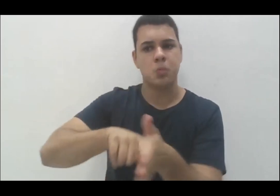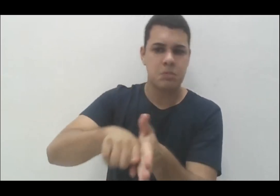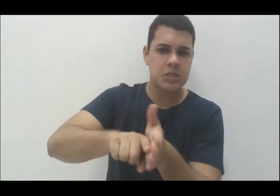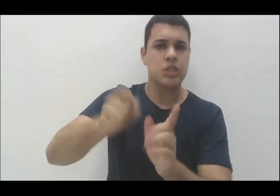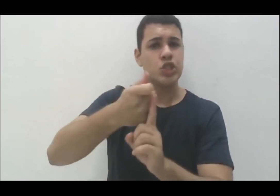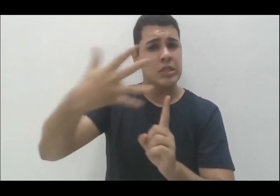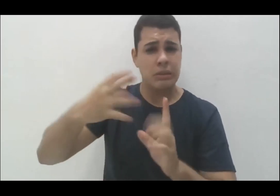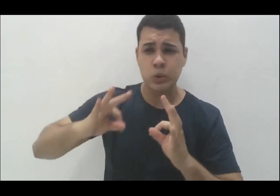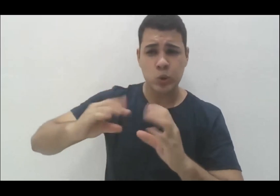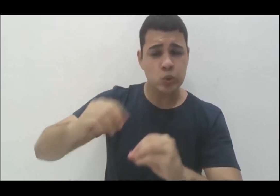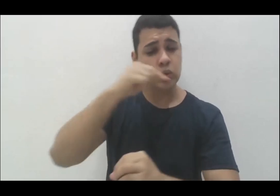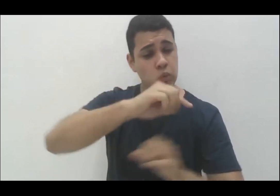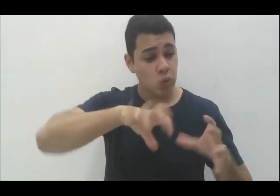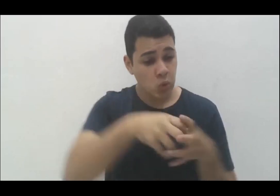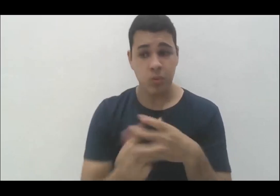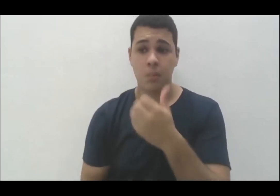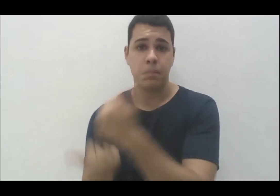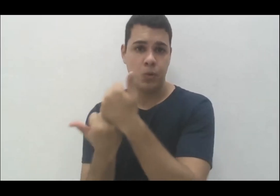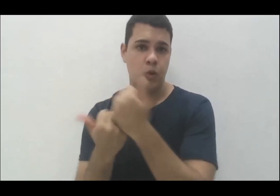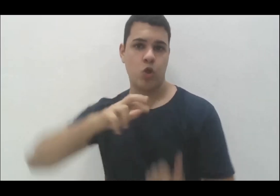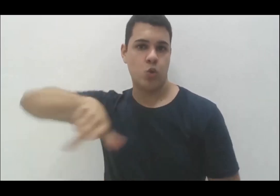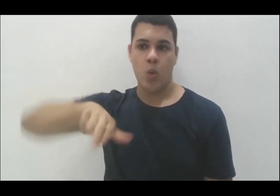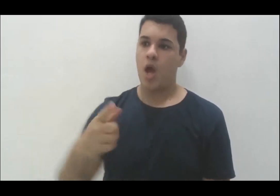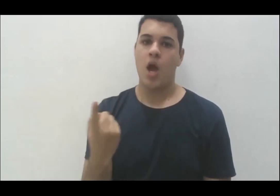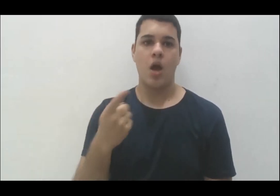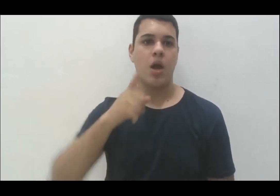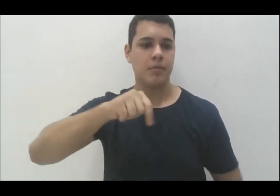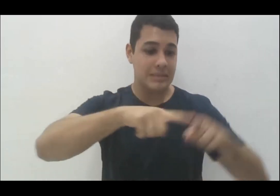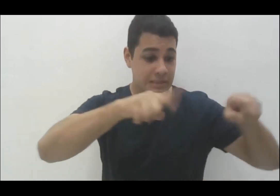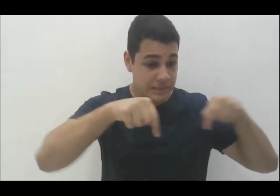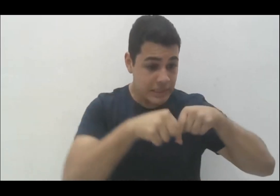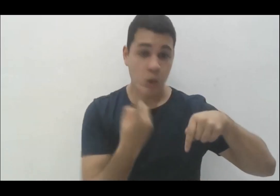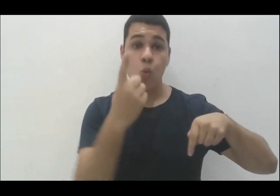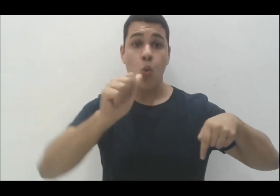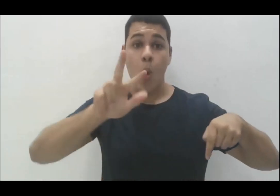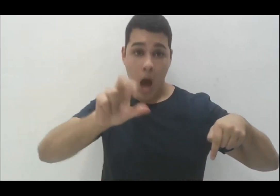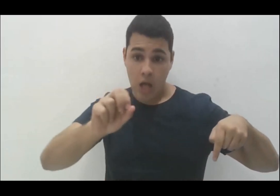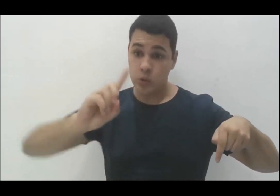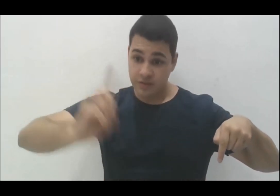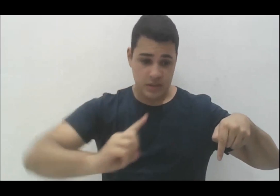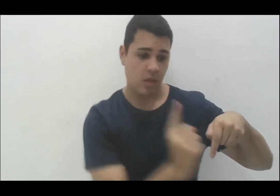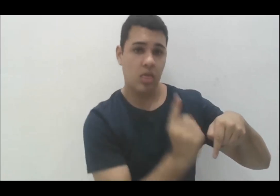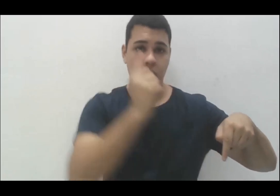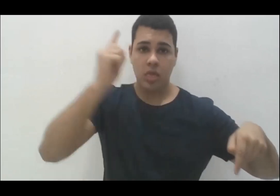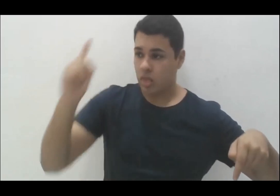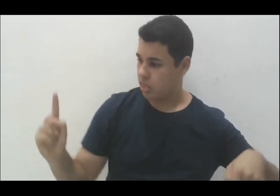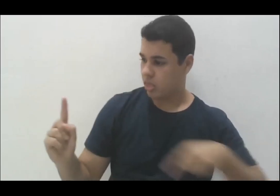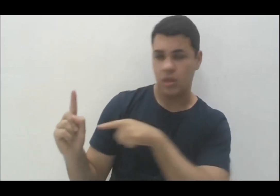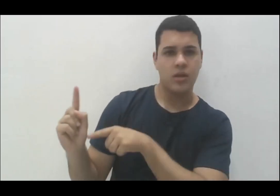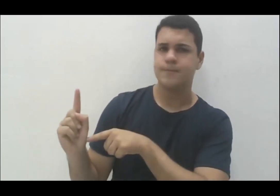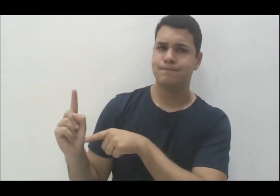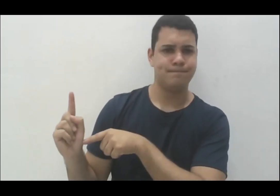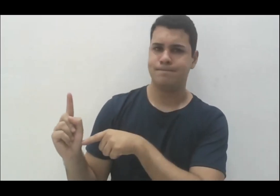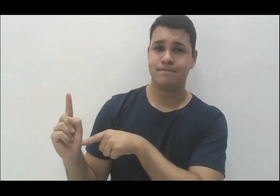estudante sair da sua sala e ir para uma salinha e receber o suporte. Essa é uma mudança, digamos que bastante